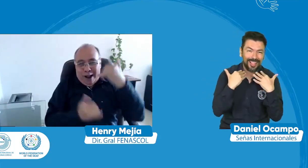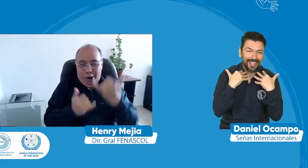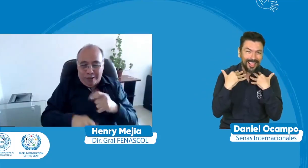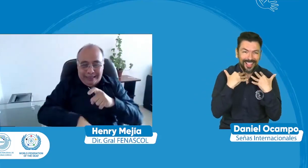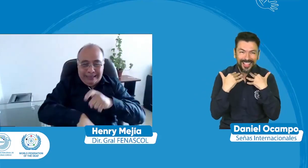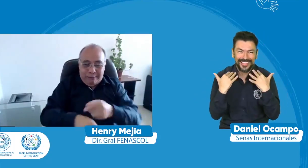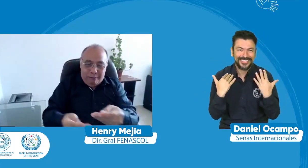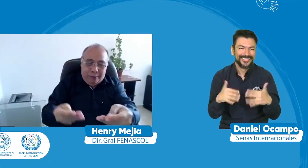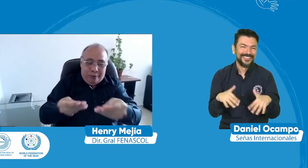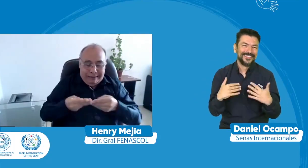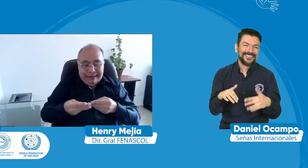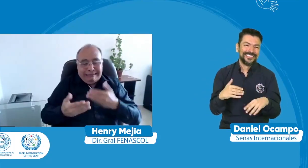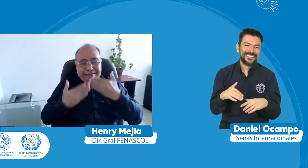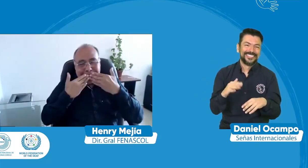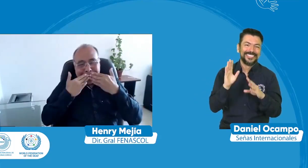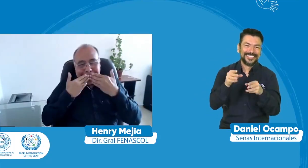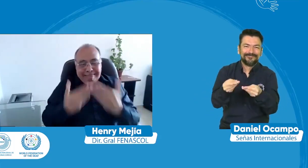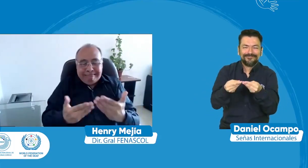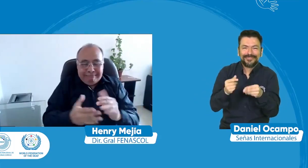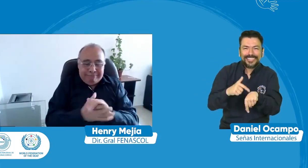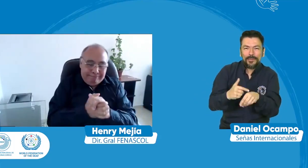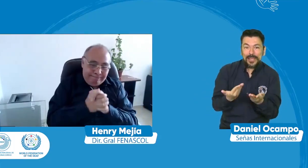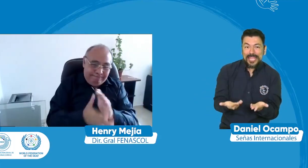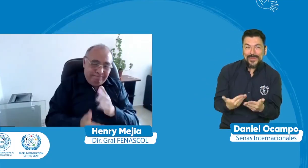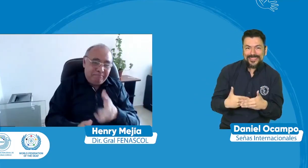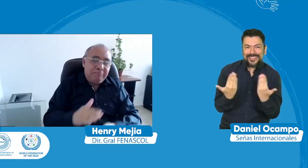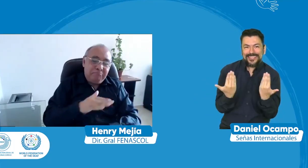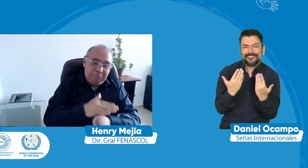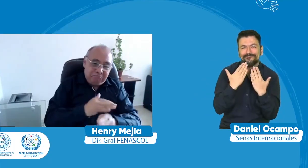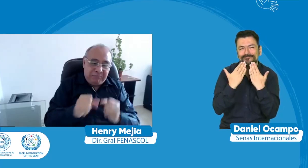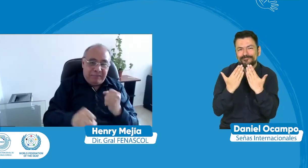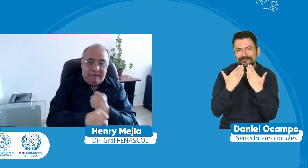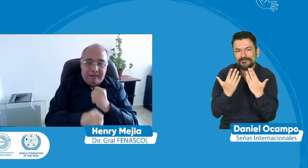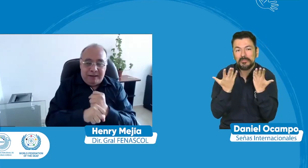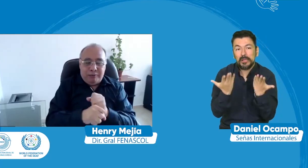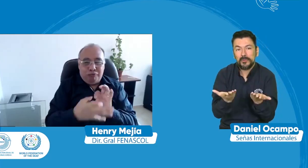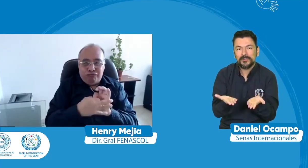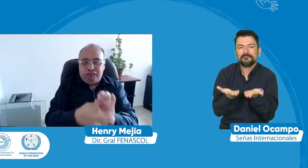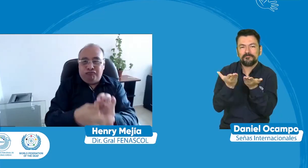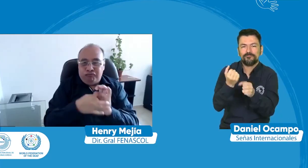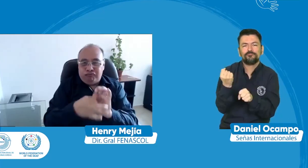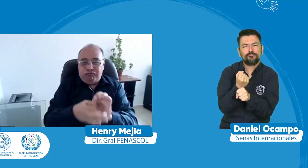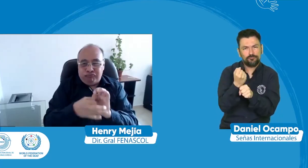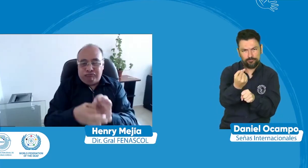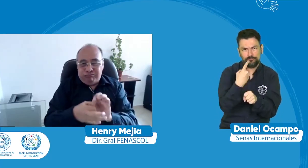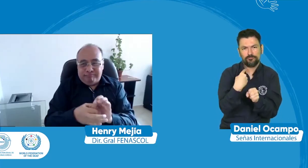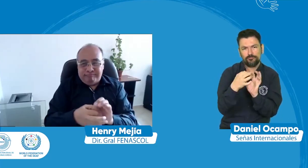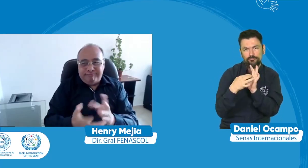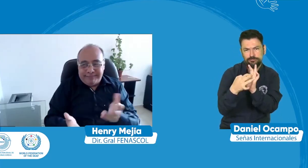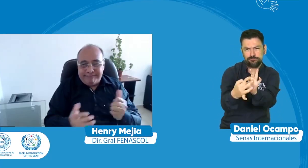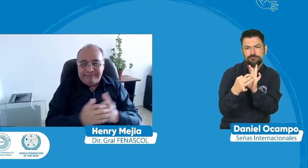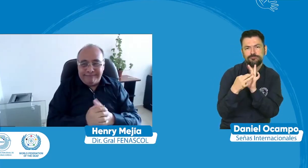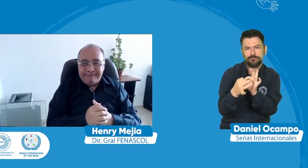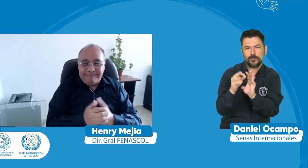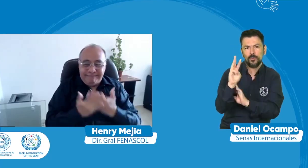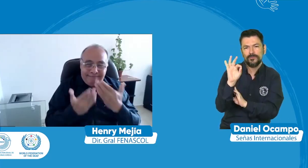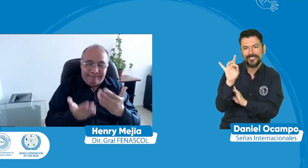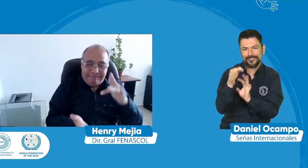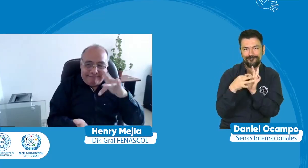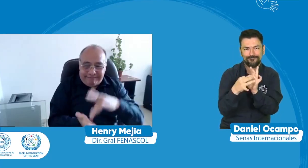muchas citas y está bastante ocupado entonces gracias por darnos este este tiempo y pues sí seguiremos trabajando